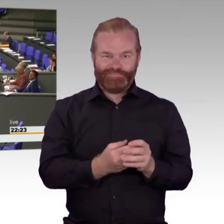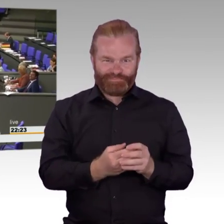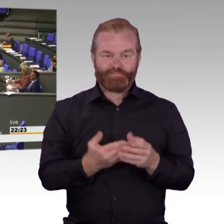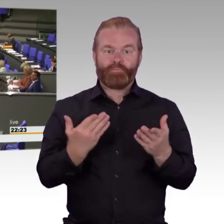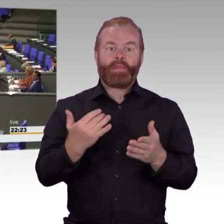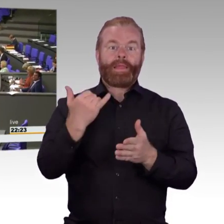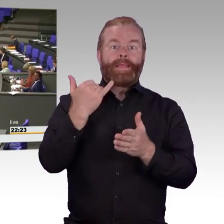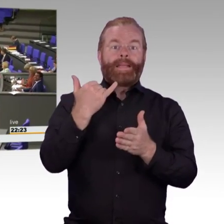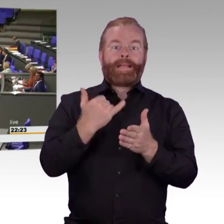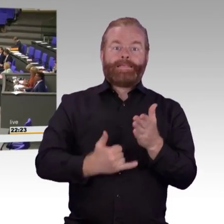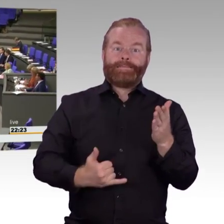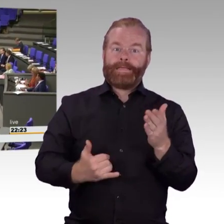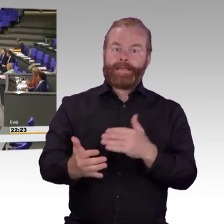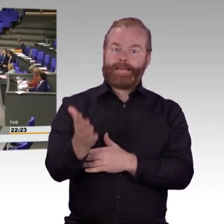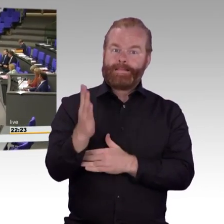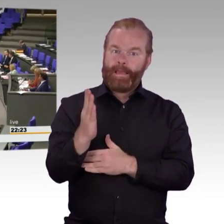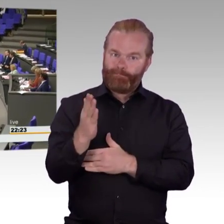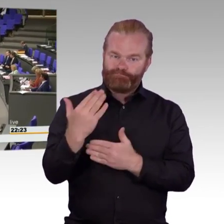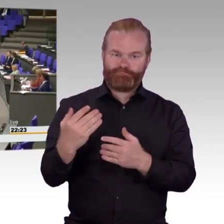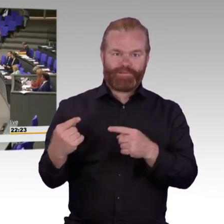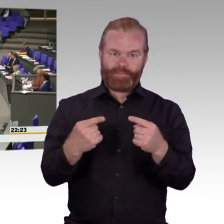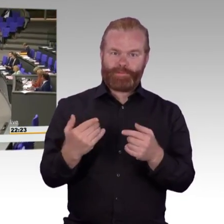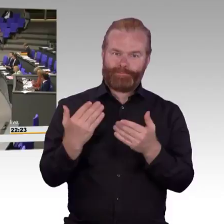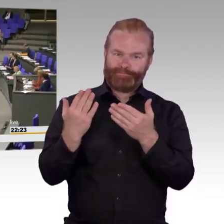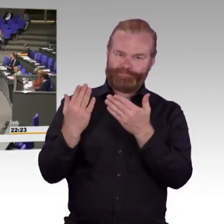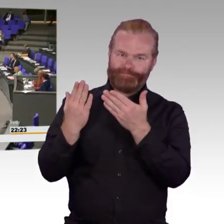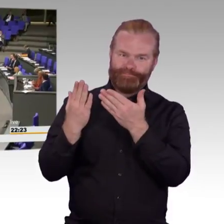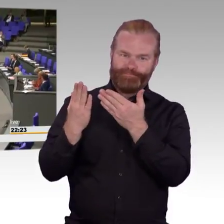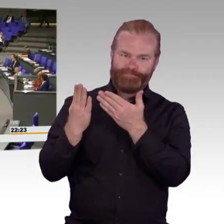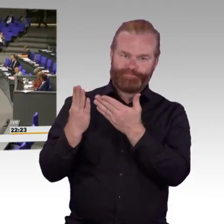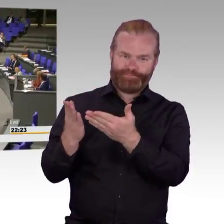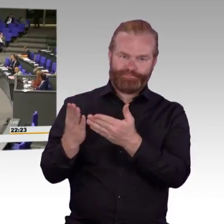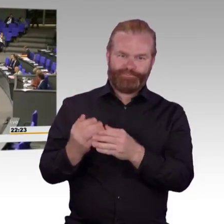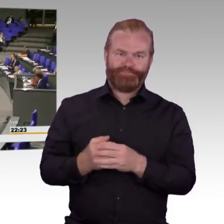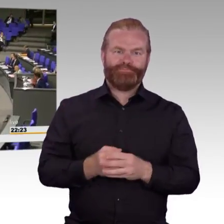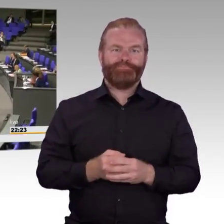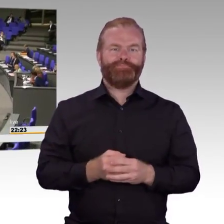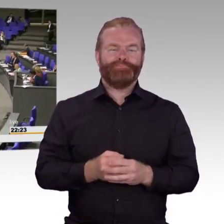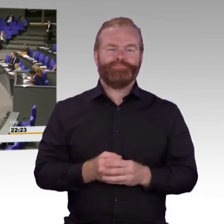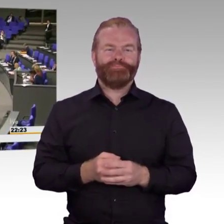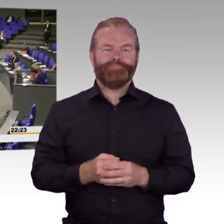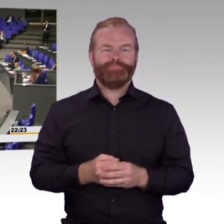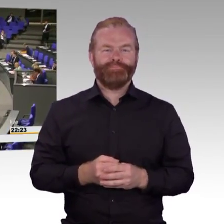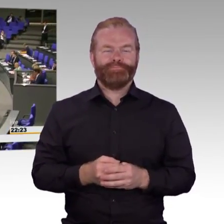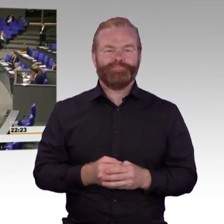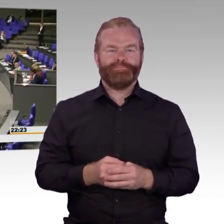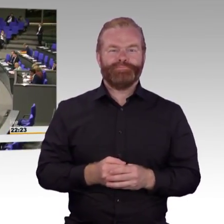Sehr geehrte Frau Präsidentin, liebe Kolleginnen und Kollegen, wir diskutieren zwei